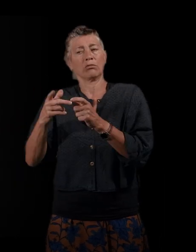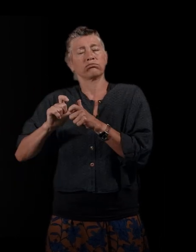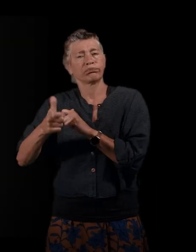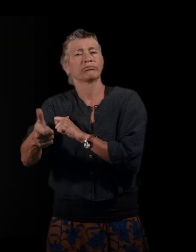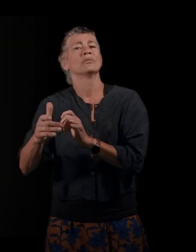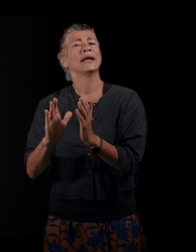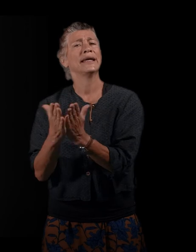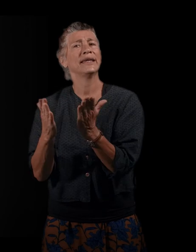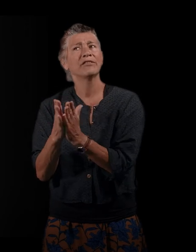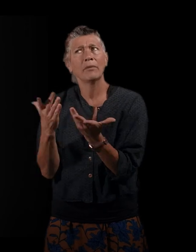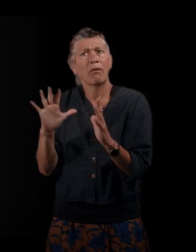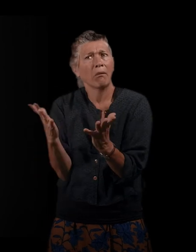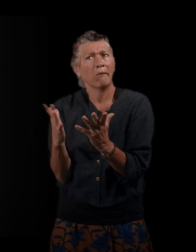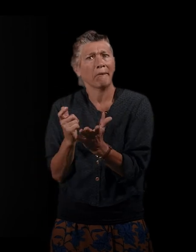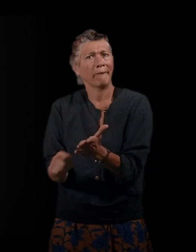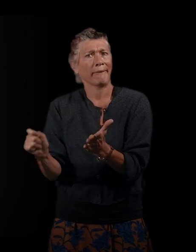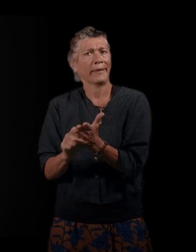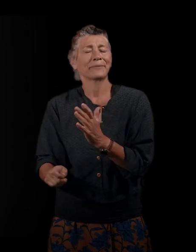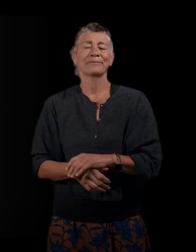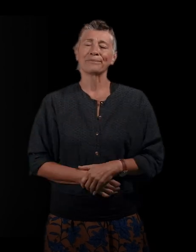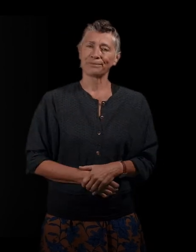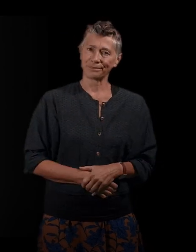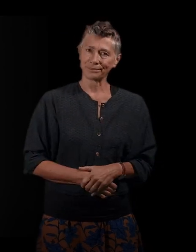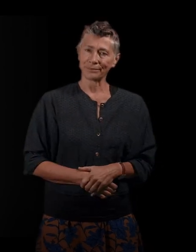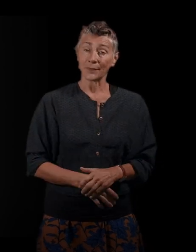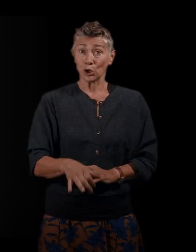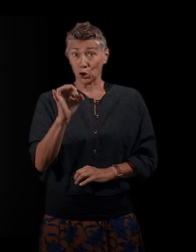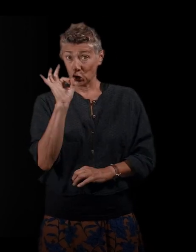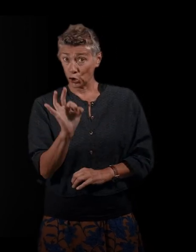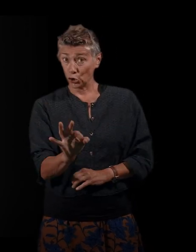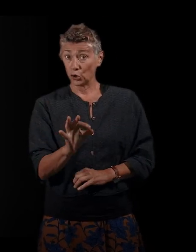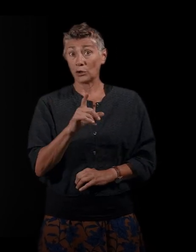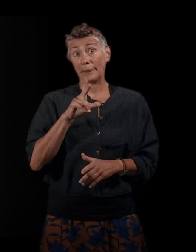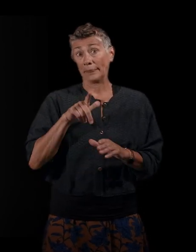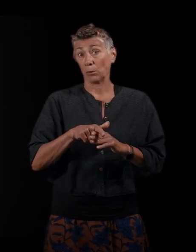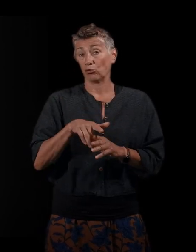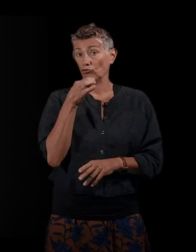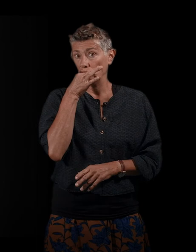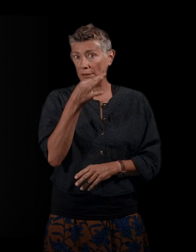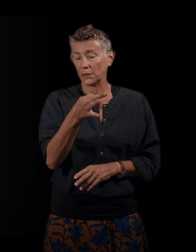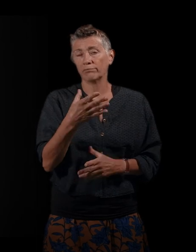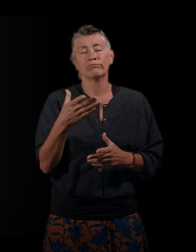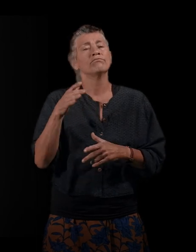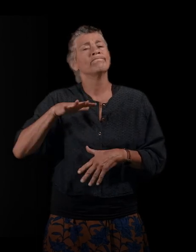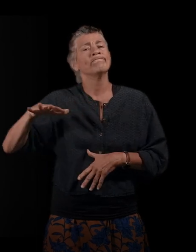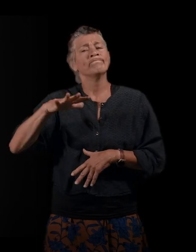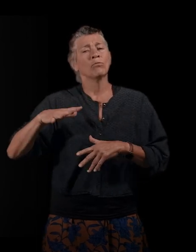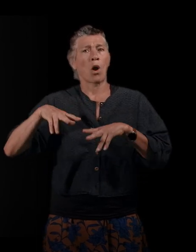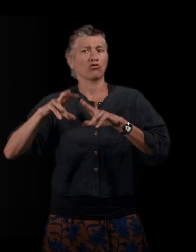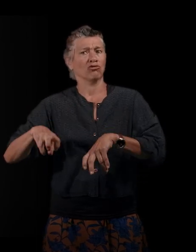? Oui, parce que la volonté, c'était vraiment pour revenir à ce que je disais au début, c'est-à le fait que les chercheurs ont été vraiment interpellés sur cette question de la